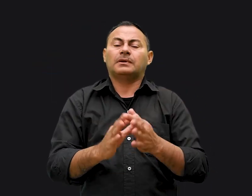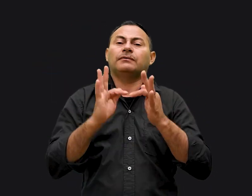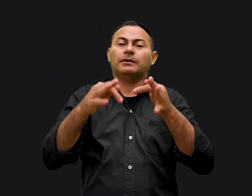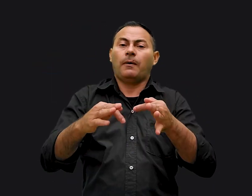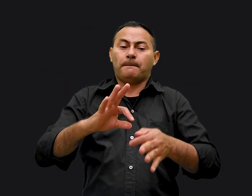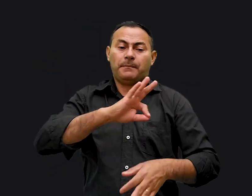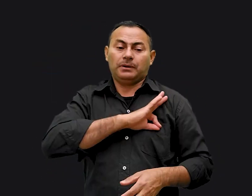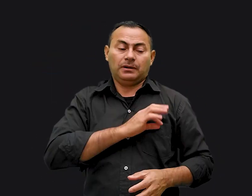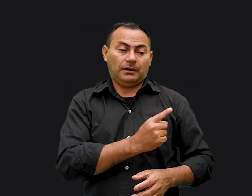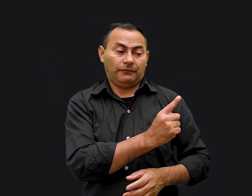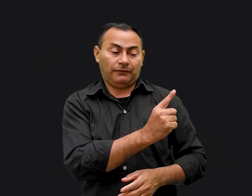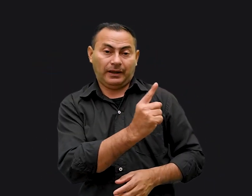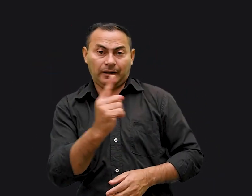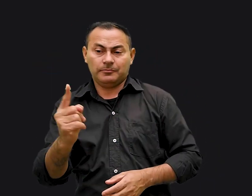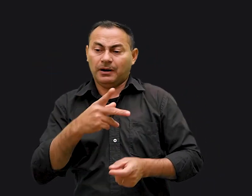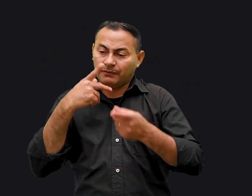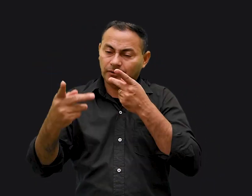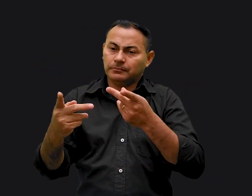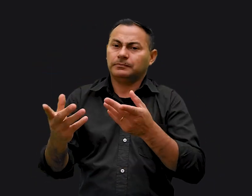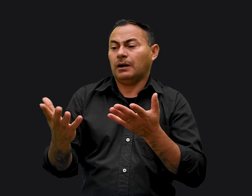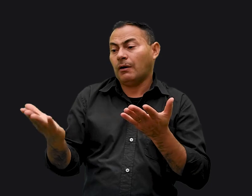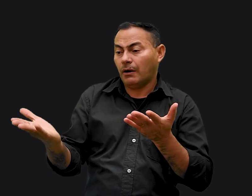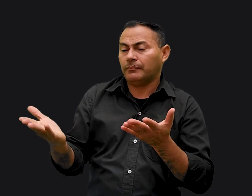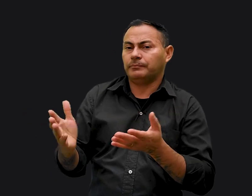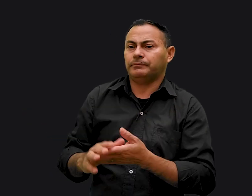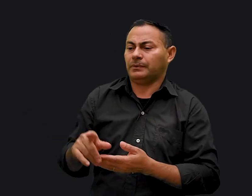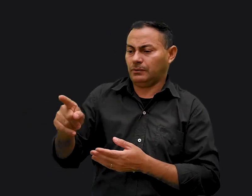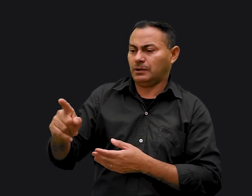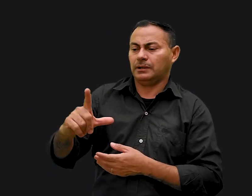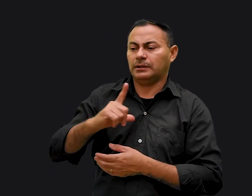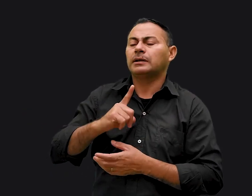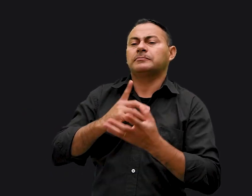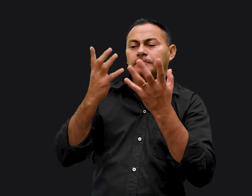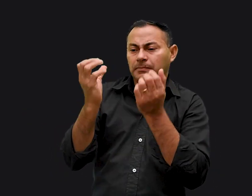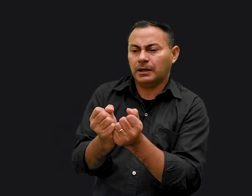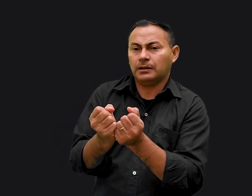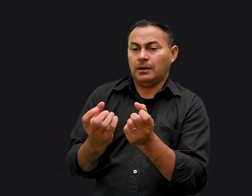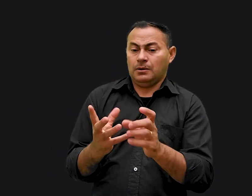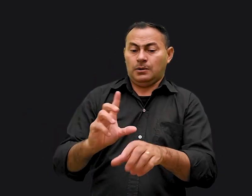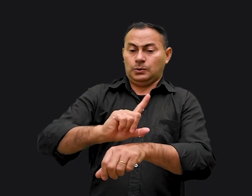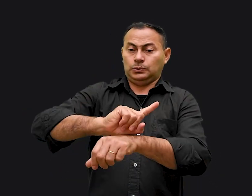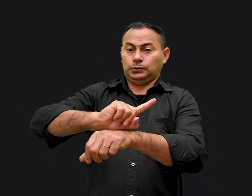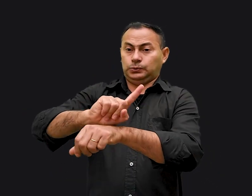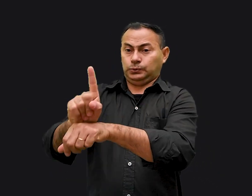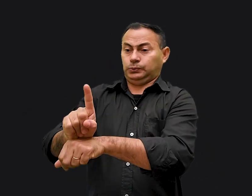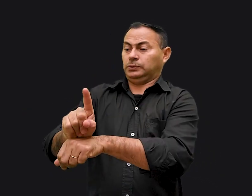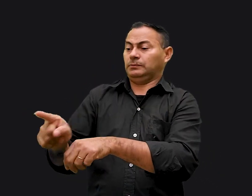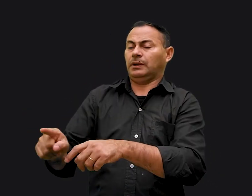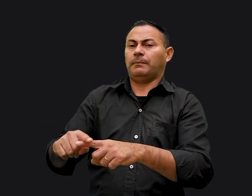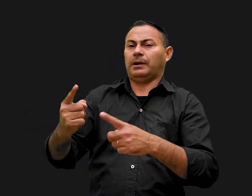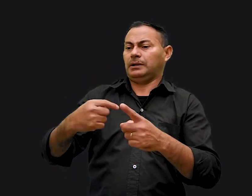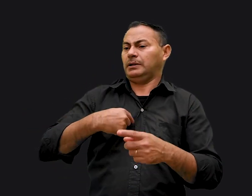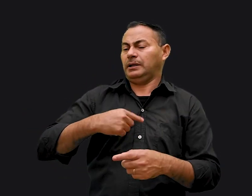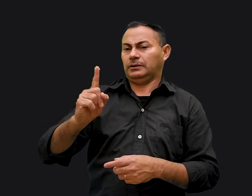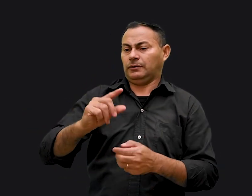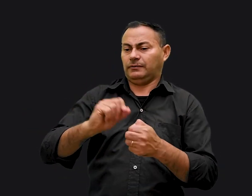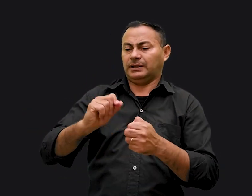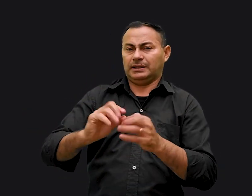Finalmente o policial veio até ele e disse Olha, você tem que admitir que estava em alta velocidade Mas eu não vou fazer